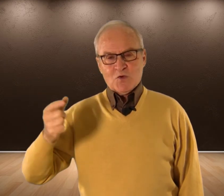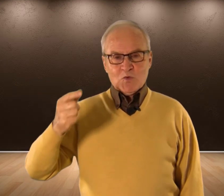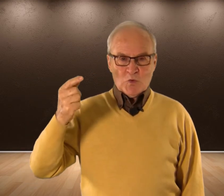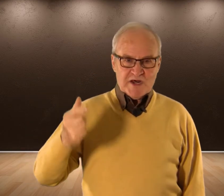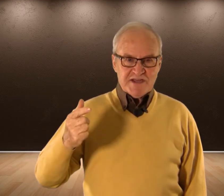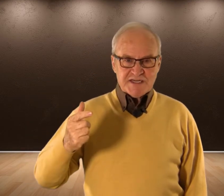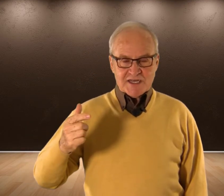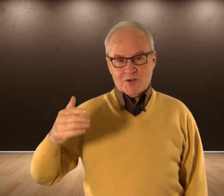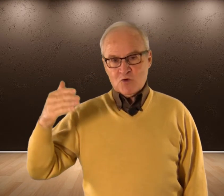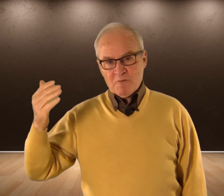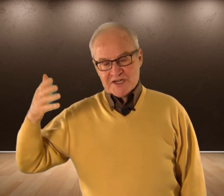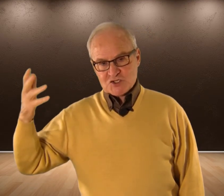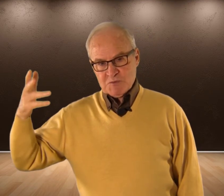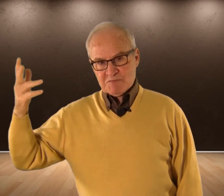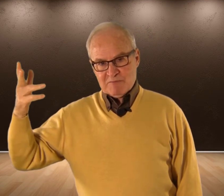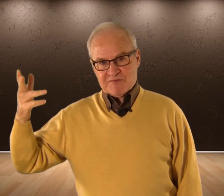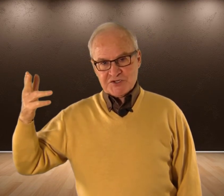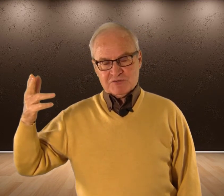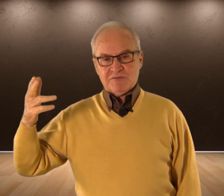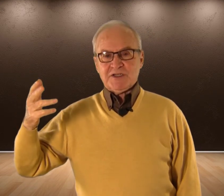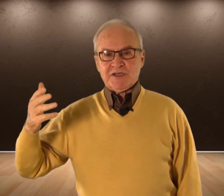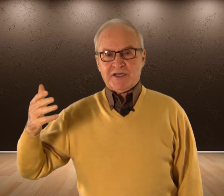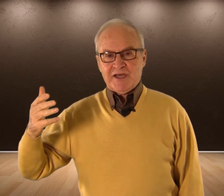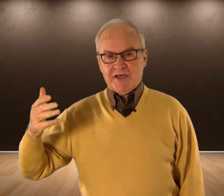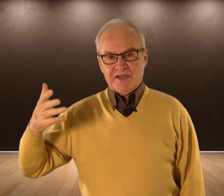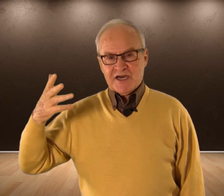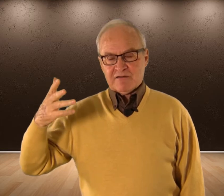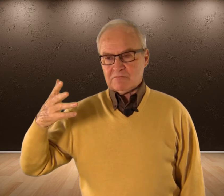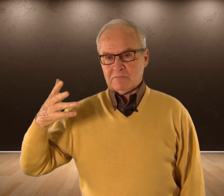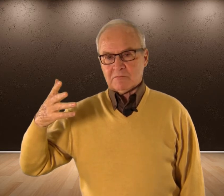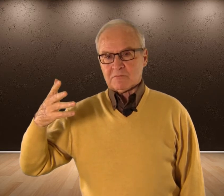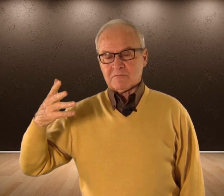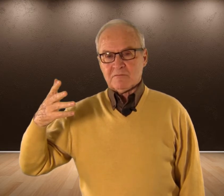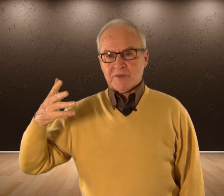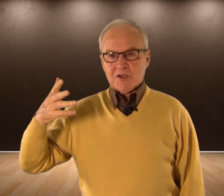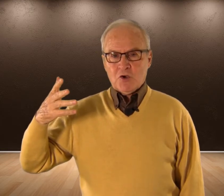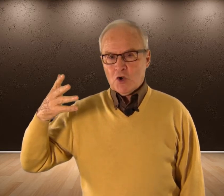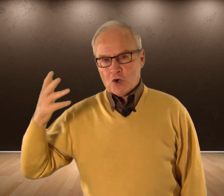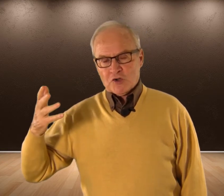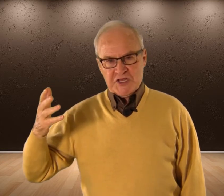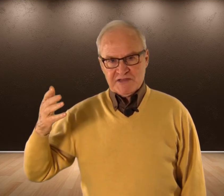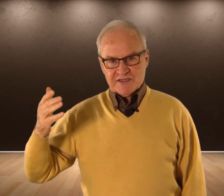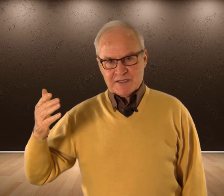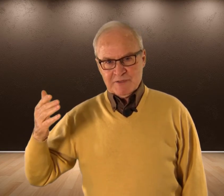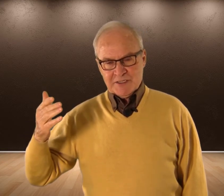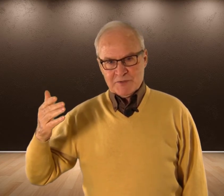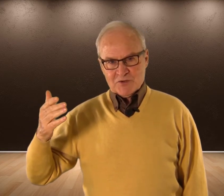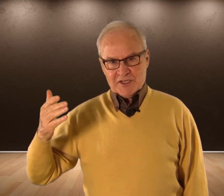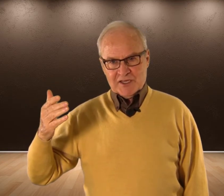Una de ellas En un hombre De su misma profesión Que ella No conocía directamente Pero que